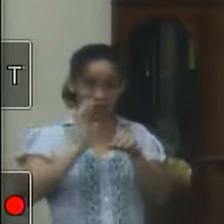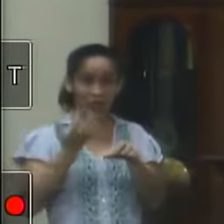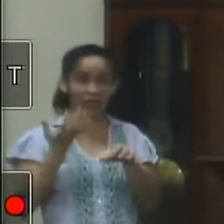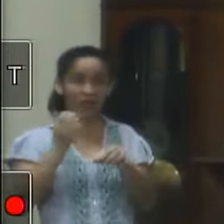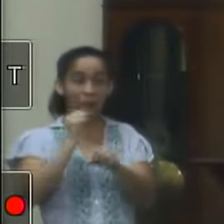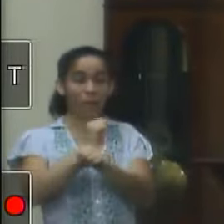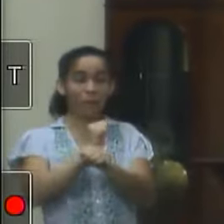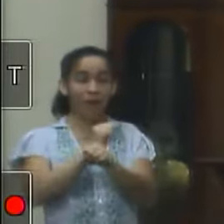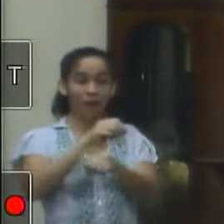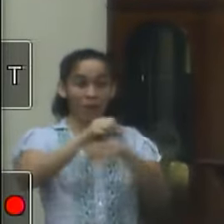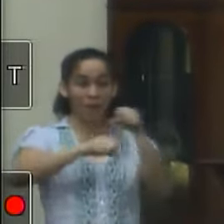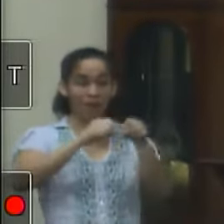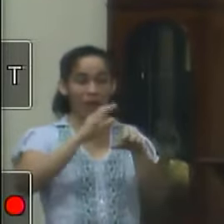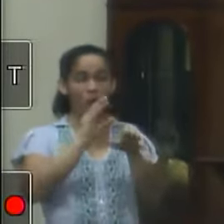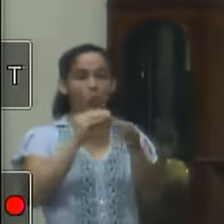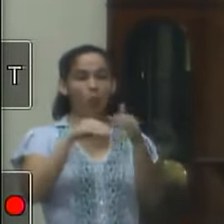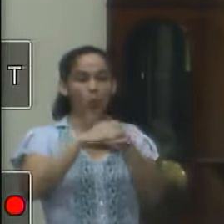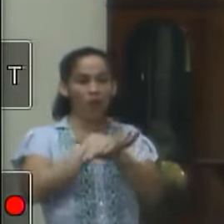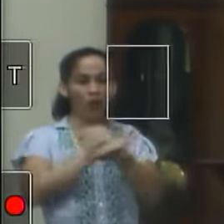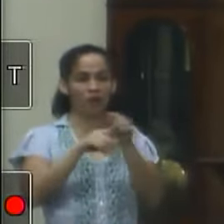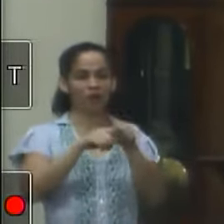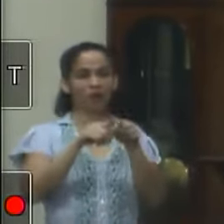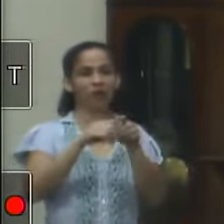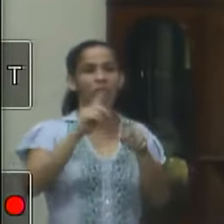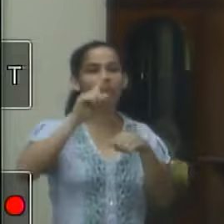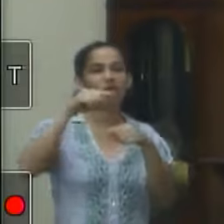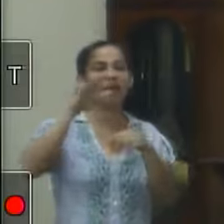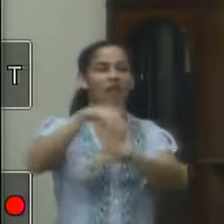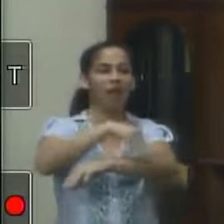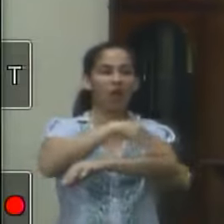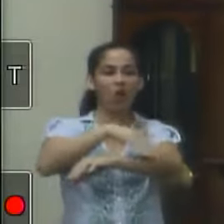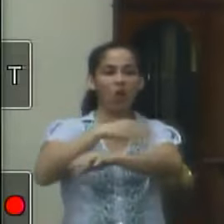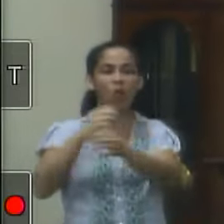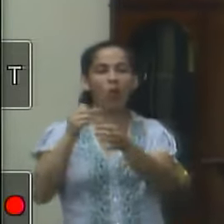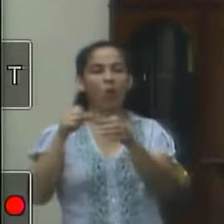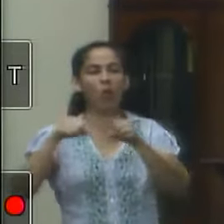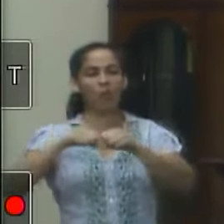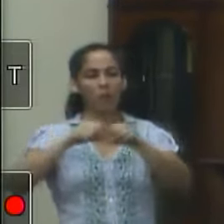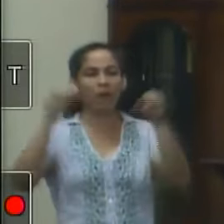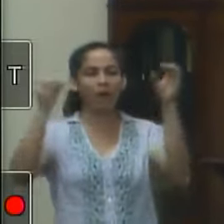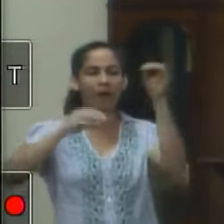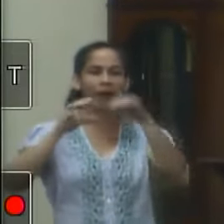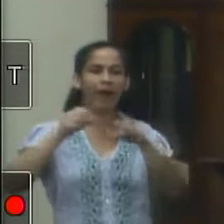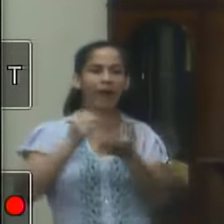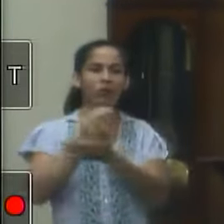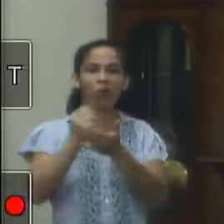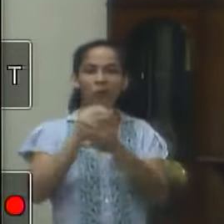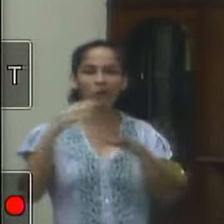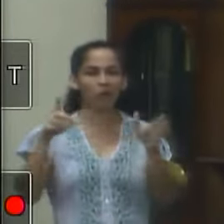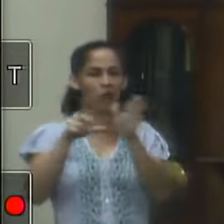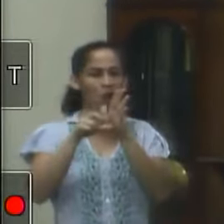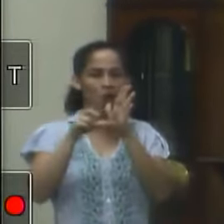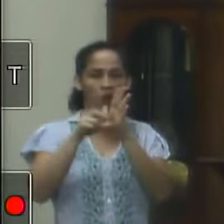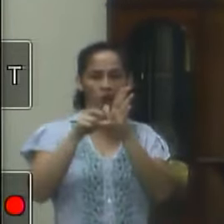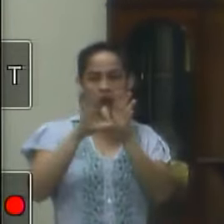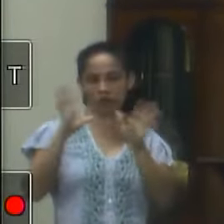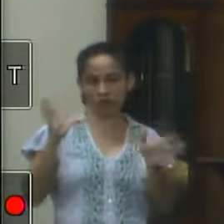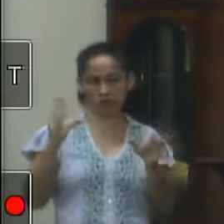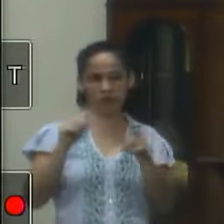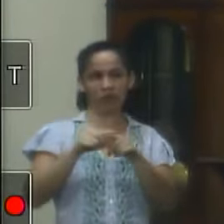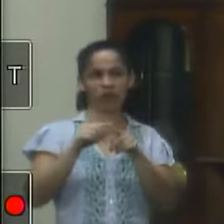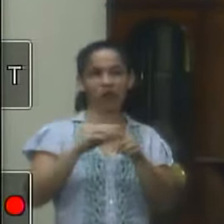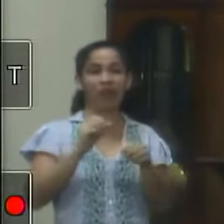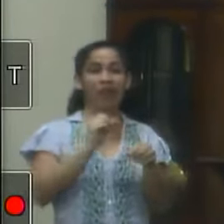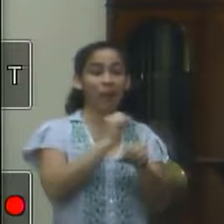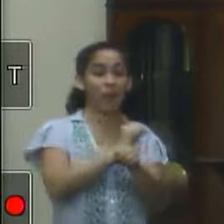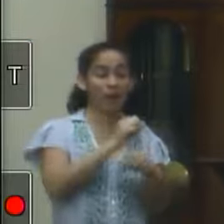aquelas pessoas lá no meio da rua posso falar que 100% das pessoas saíram do meio da rua 80% das condições climáticas